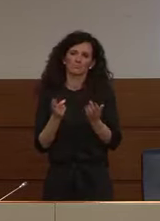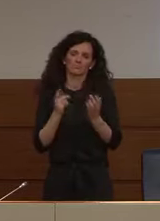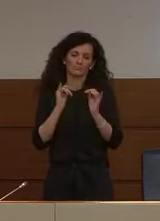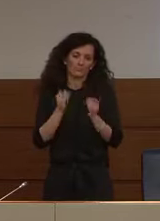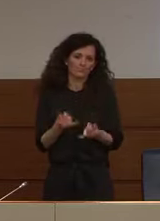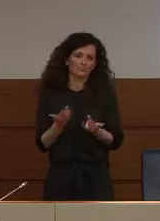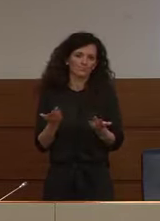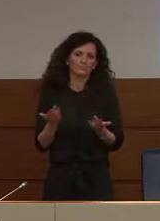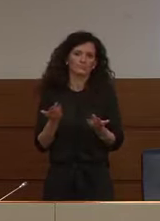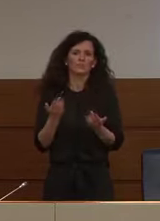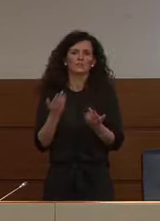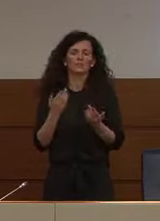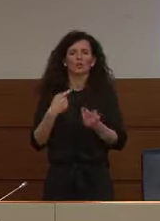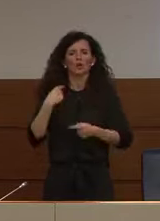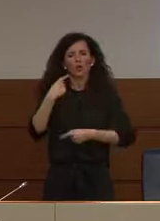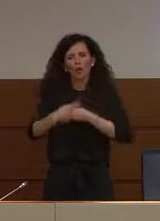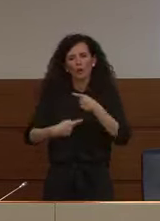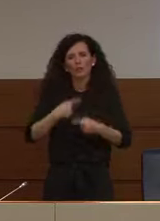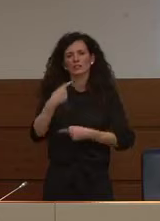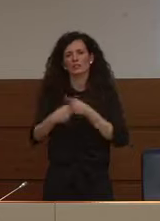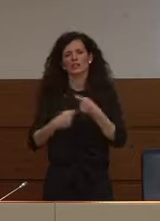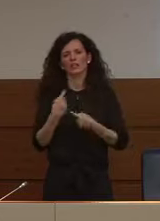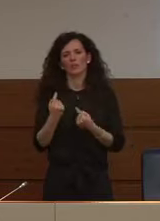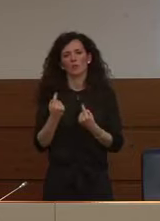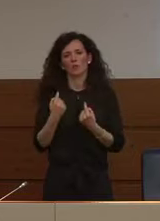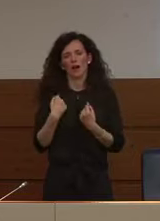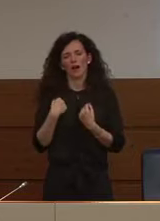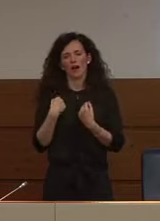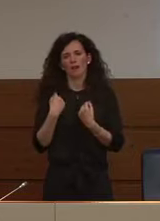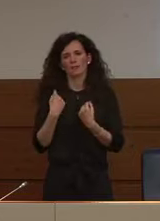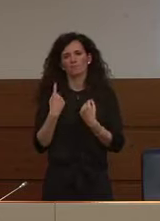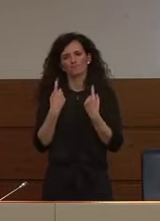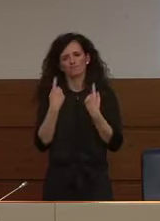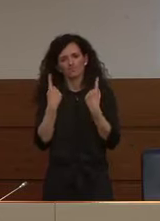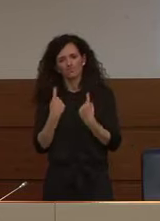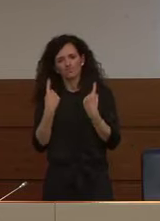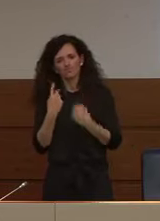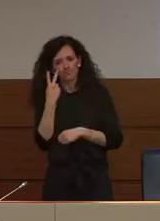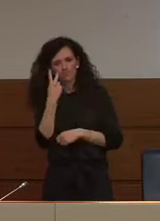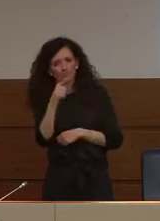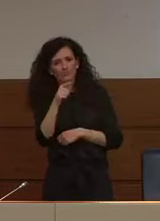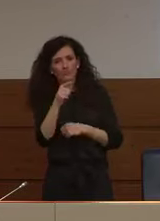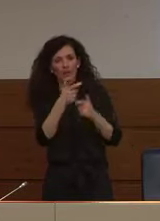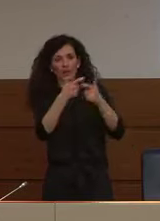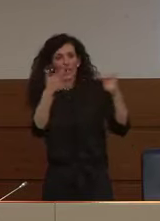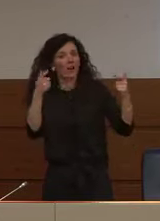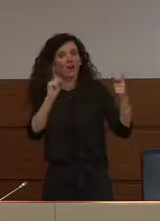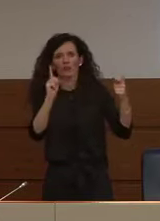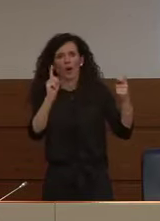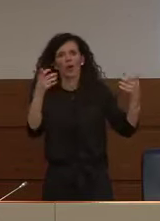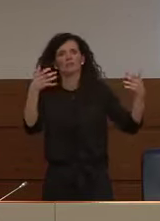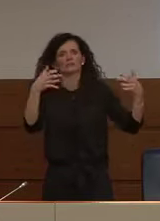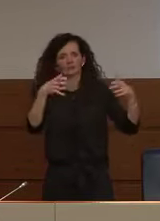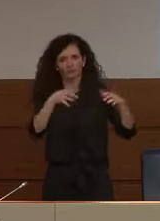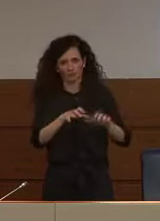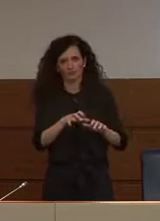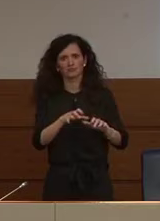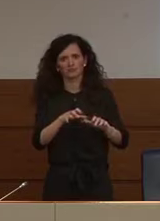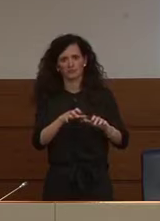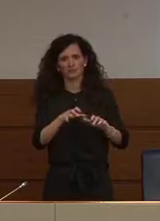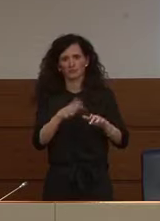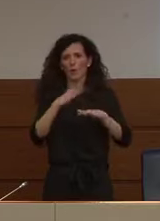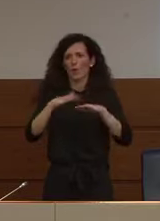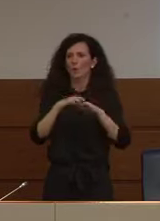poter continuare a vedere questo decremento dell'incremento per usare le sue